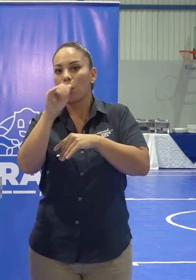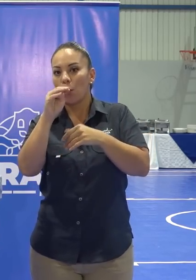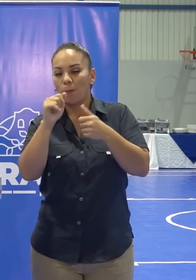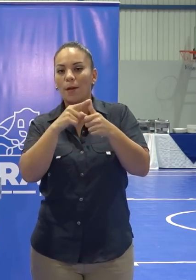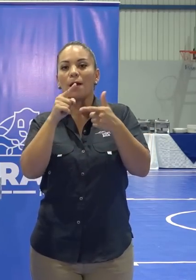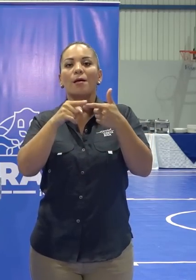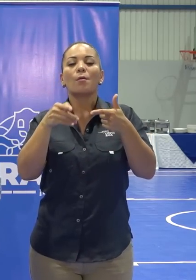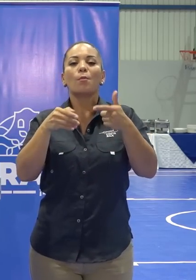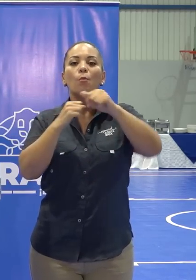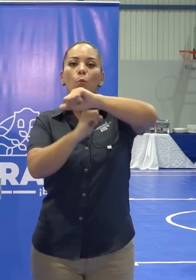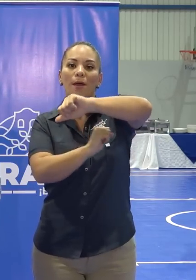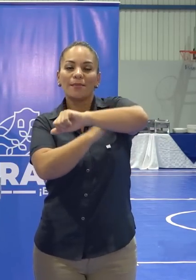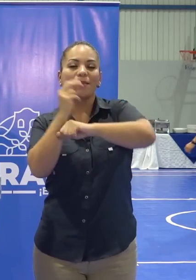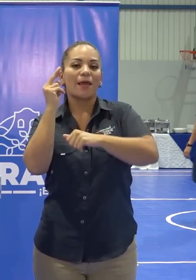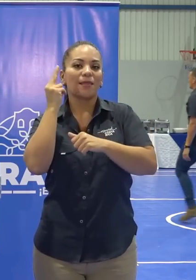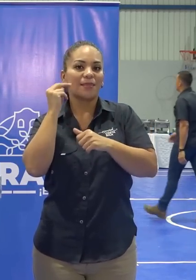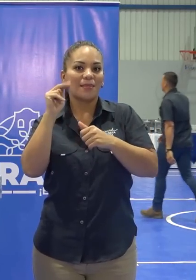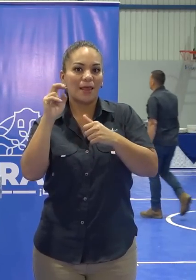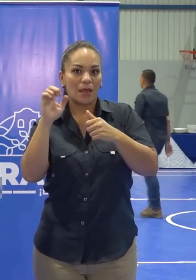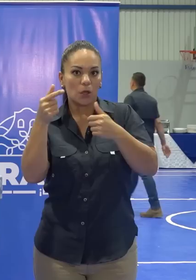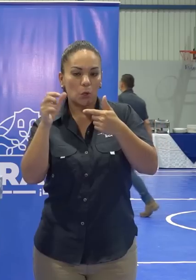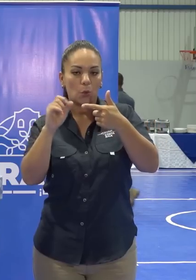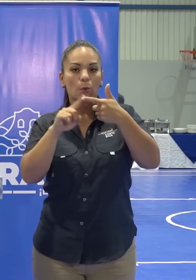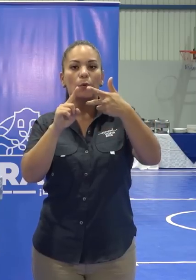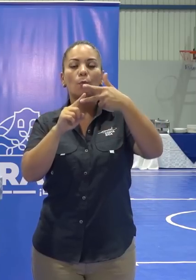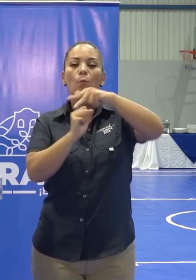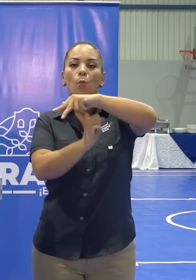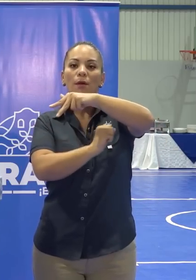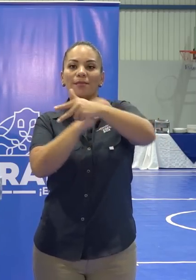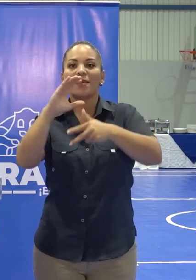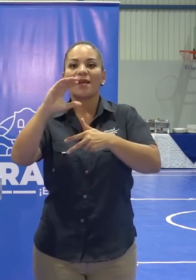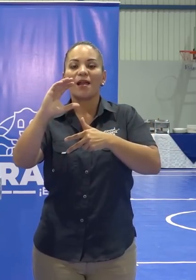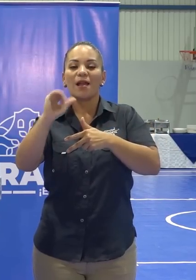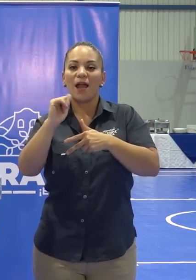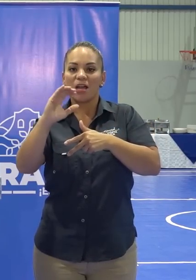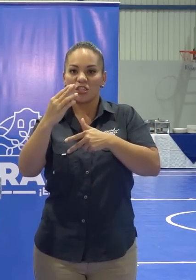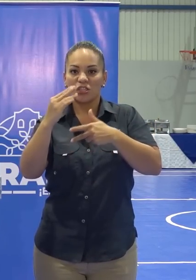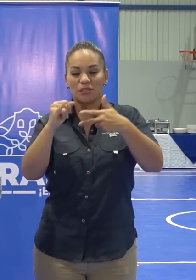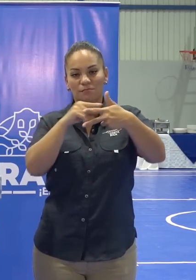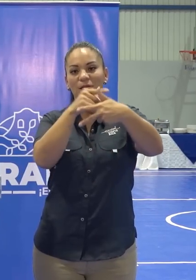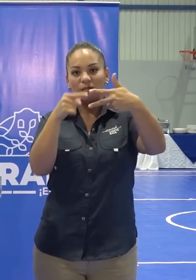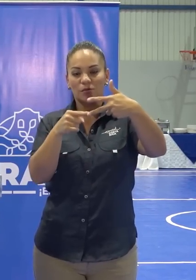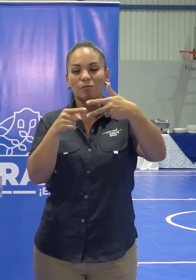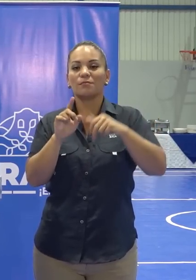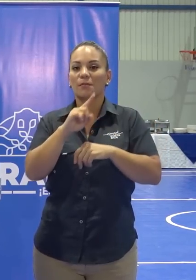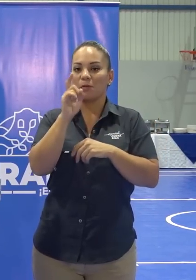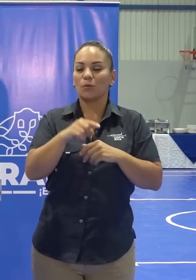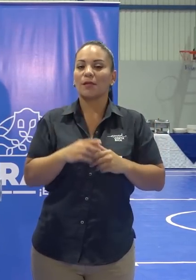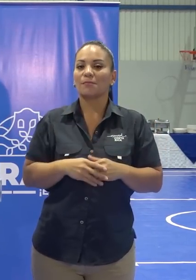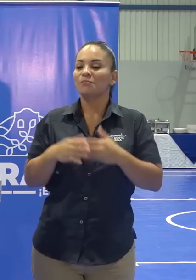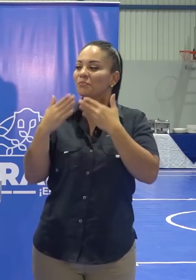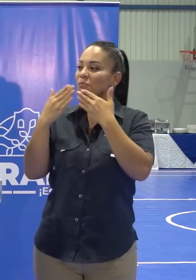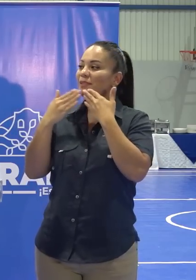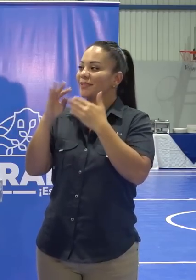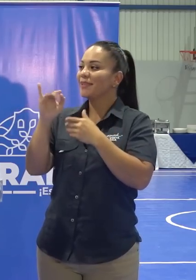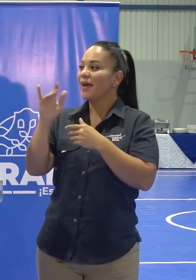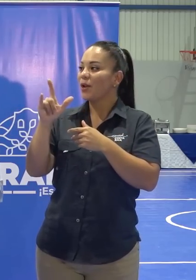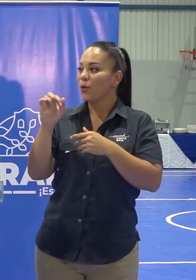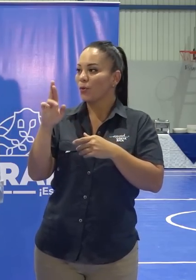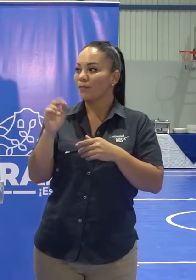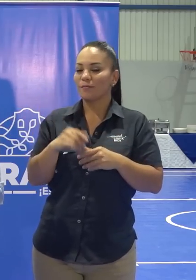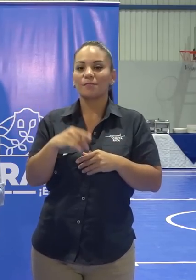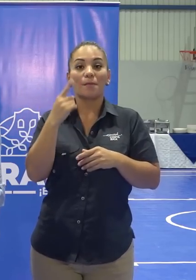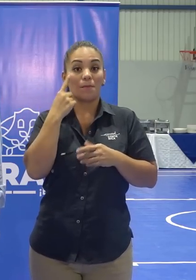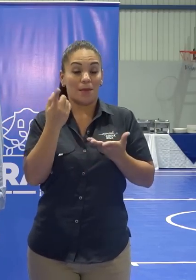puente negro, urge el puente de Cachí, y bueno, esa sería mi pregunta. Muchas gracias, don Taylor. Mire,